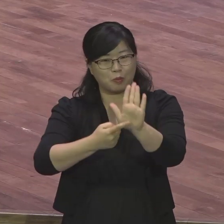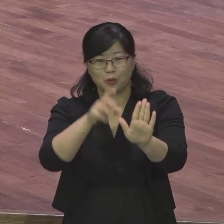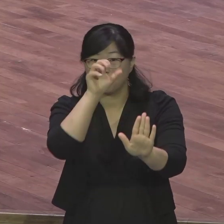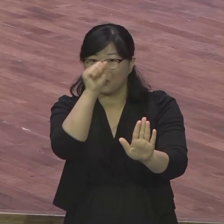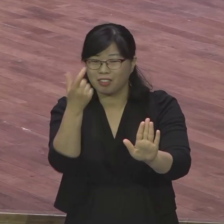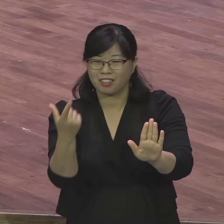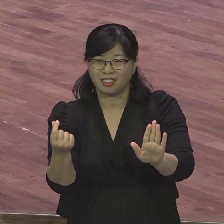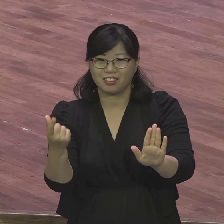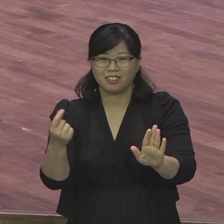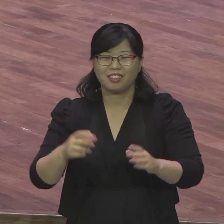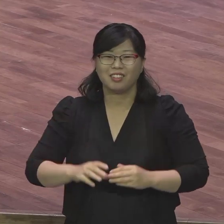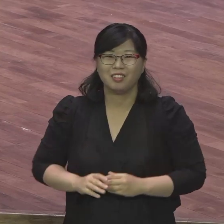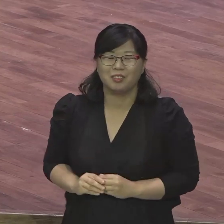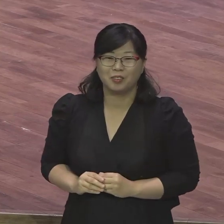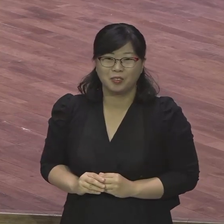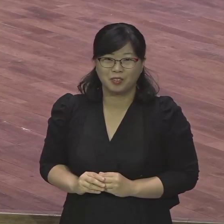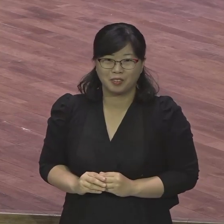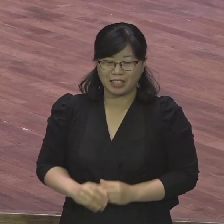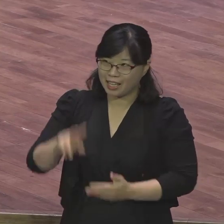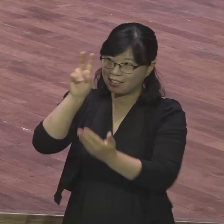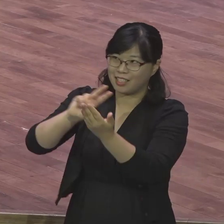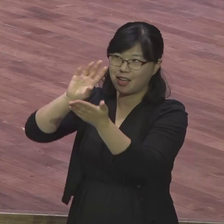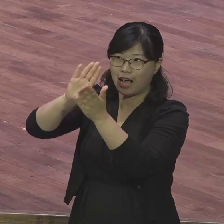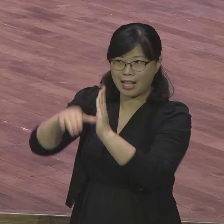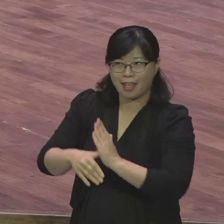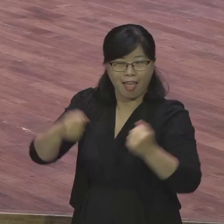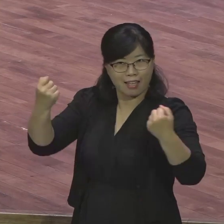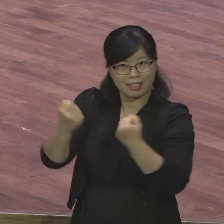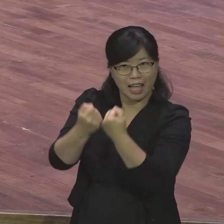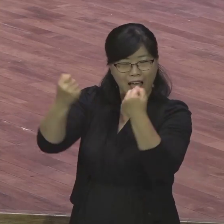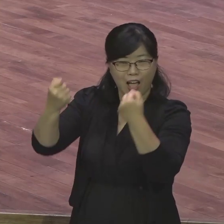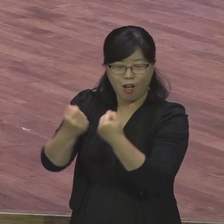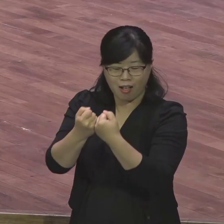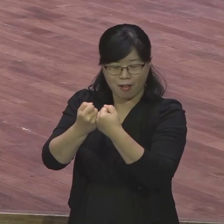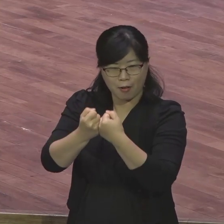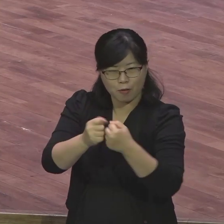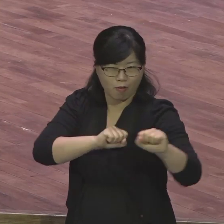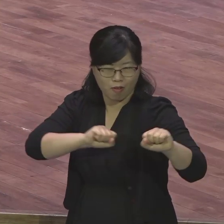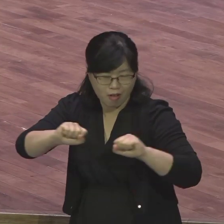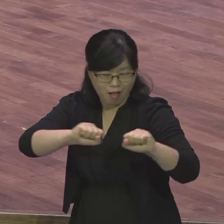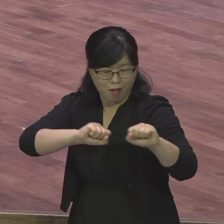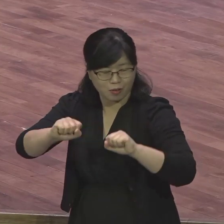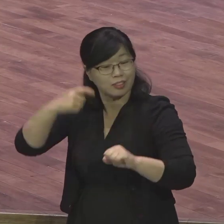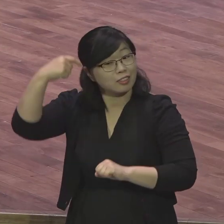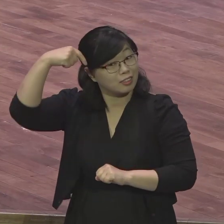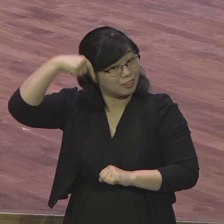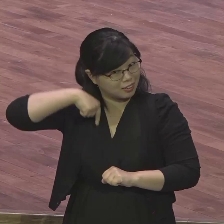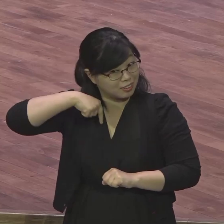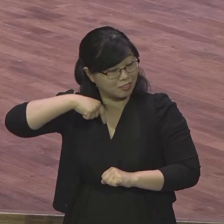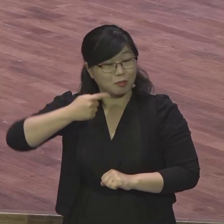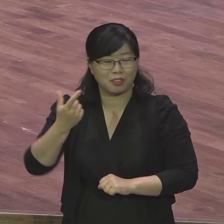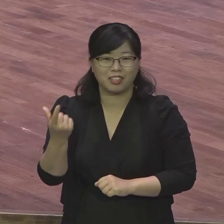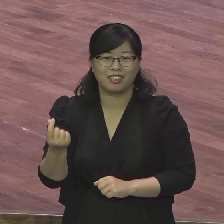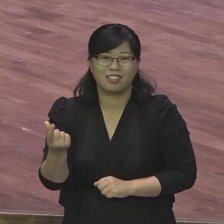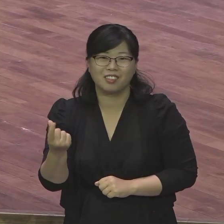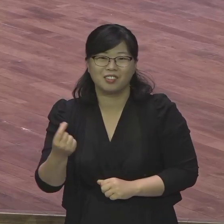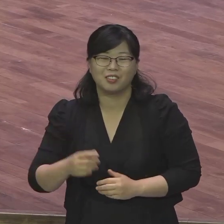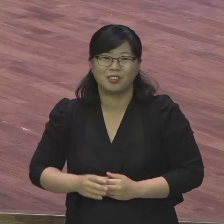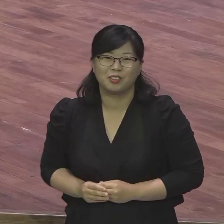움직이면 진짜 싸우는 것 같다. 영적 싸움을 싸워야 되는데 무반 싸움을 싸우지 않는